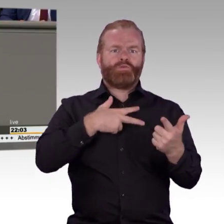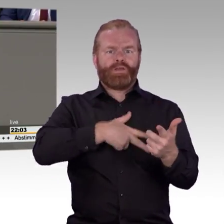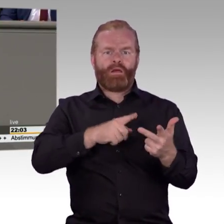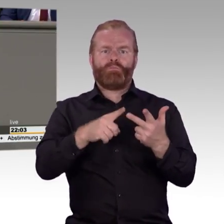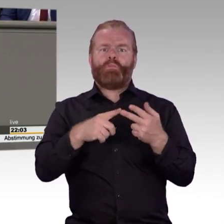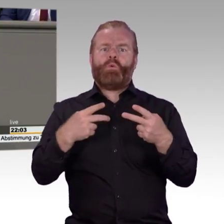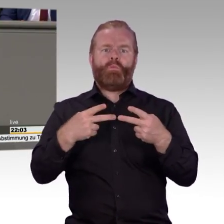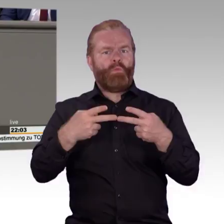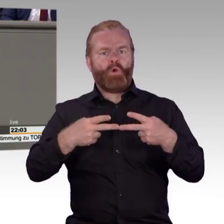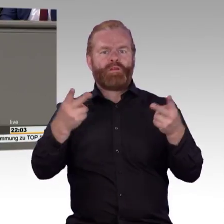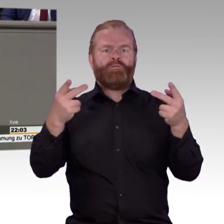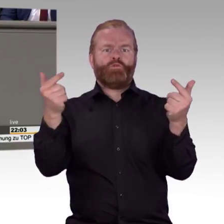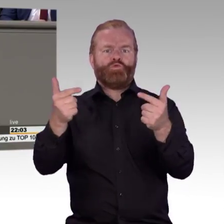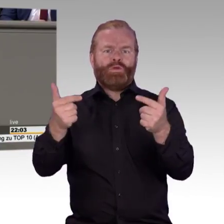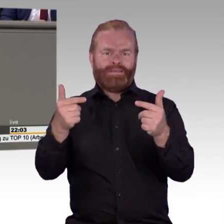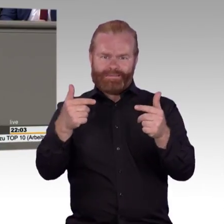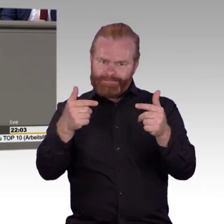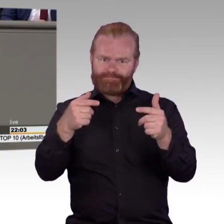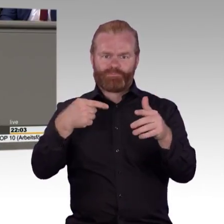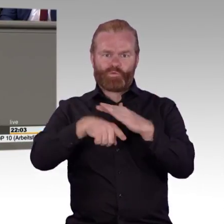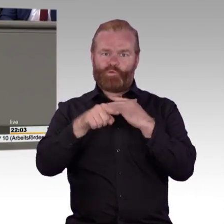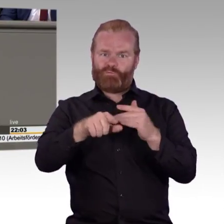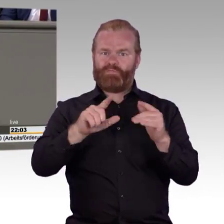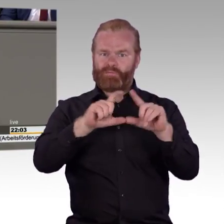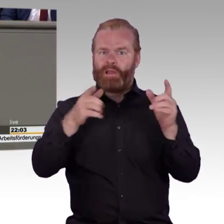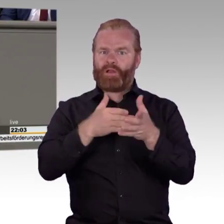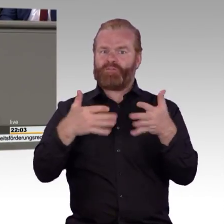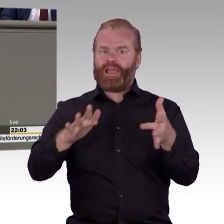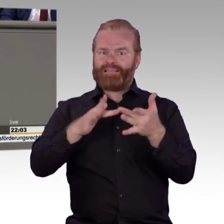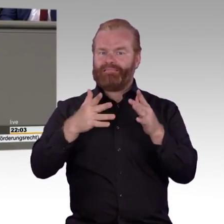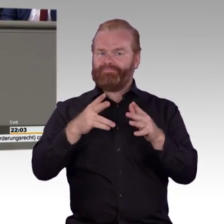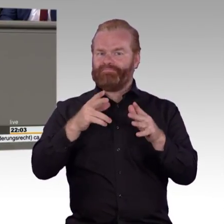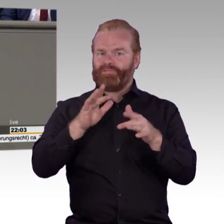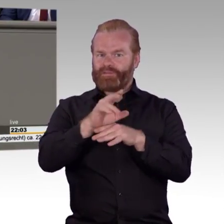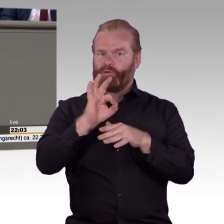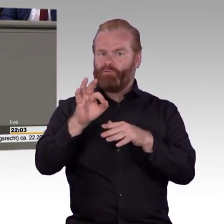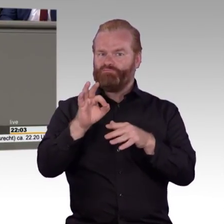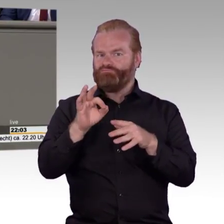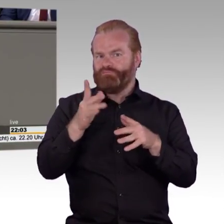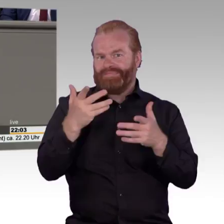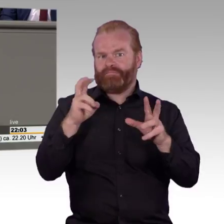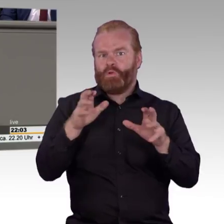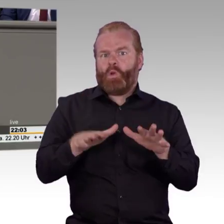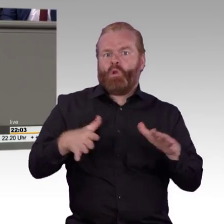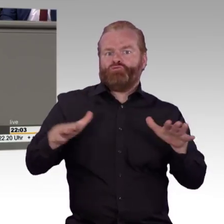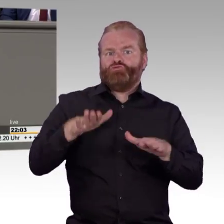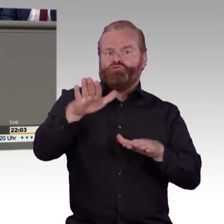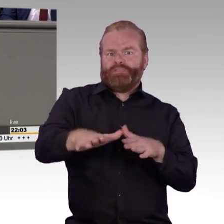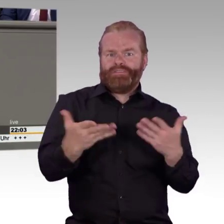ist mir neulich untergekommen, Website der Bundesregierung. Kurz nachdem der Koalitionsvertrag geschlossen